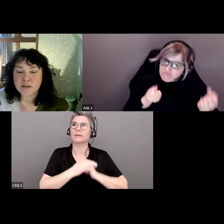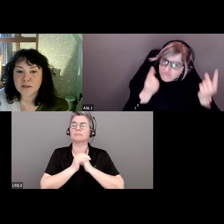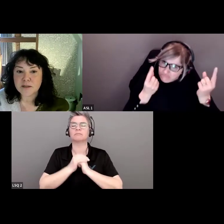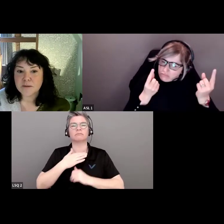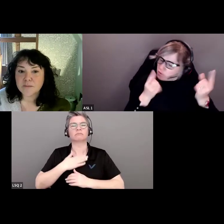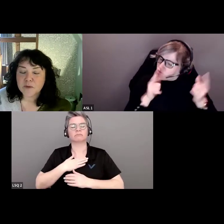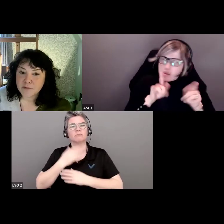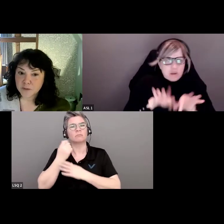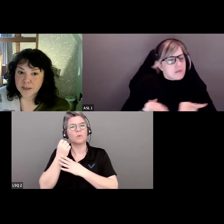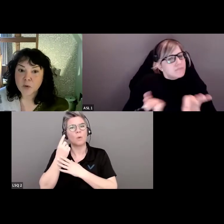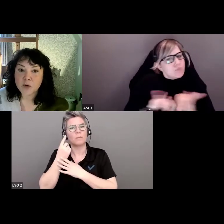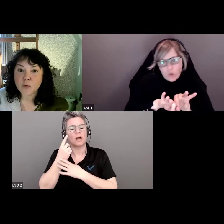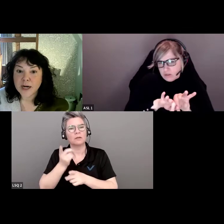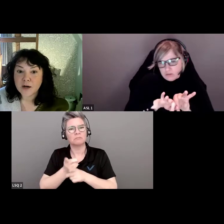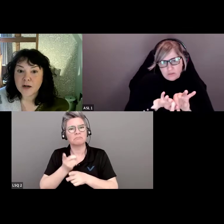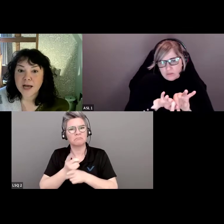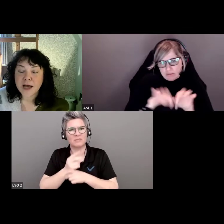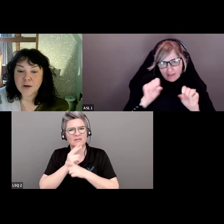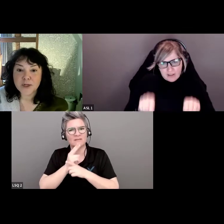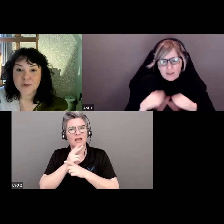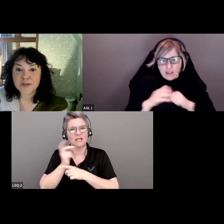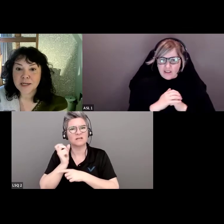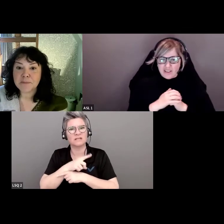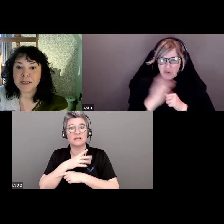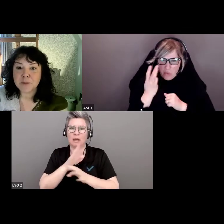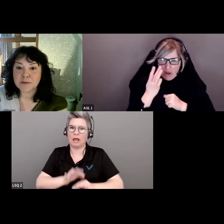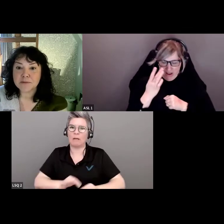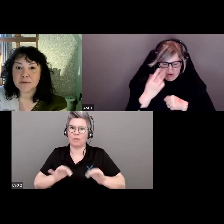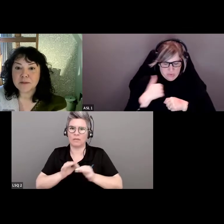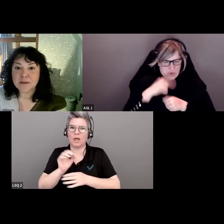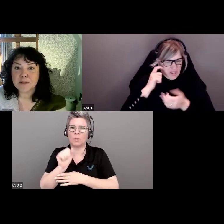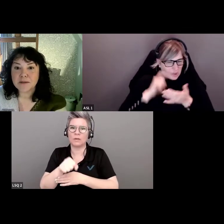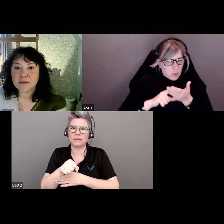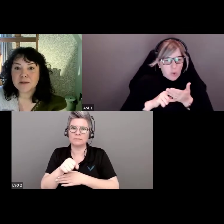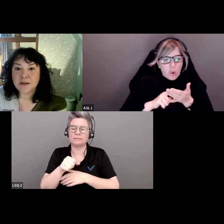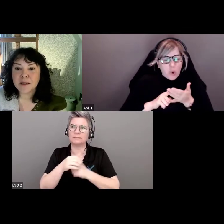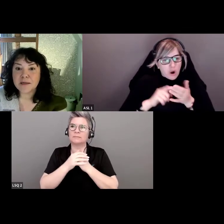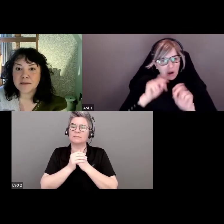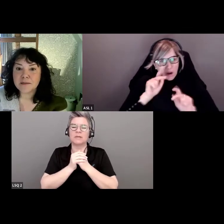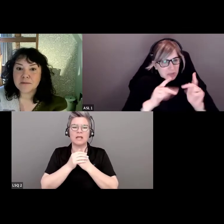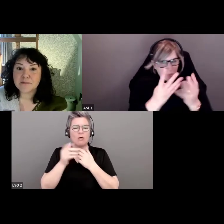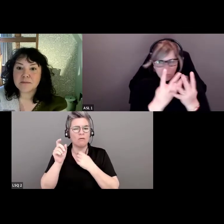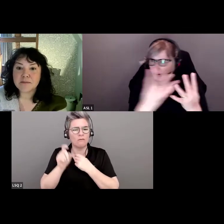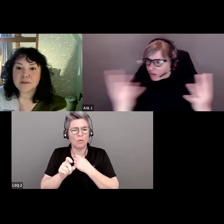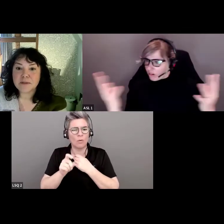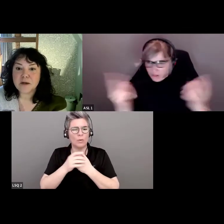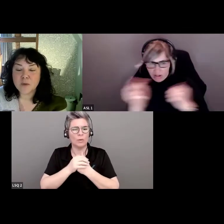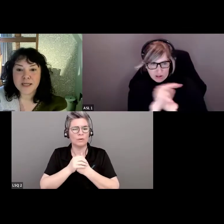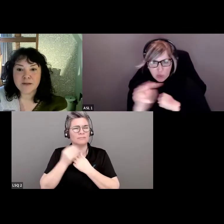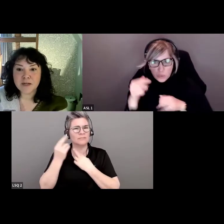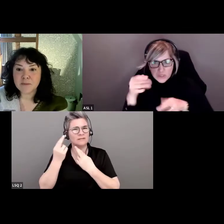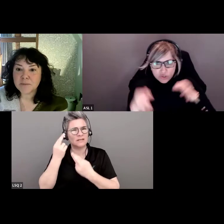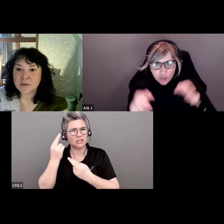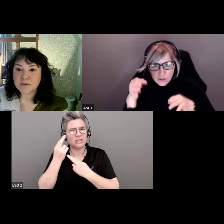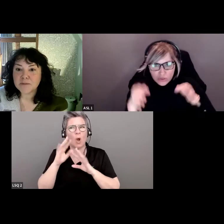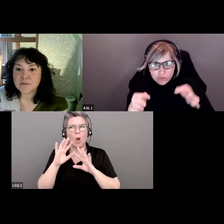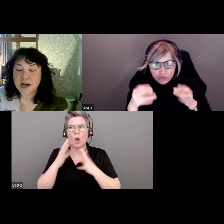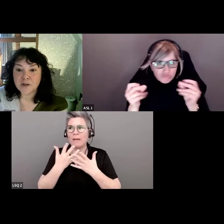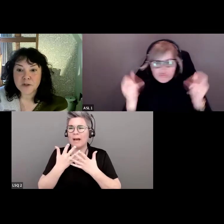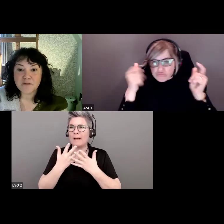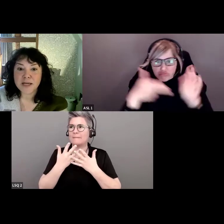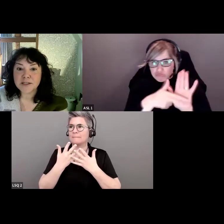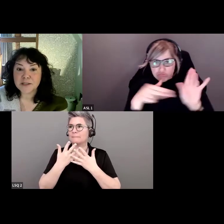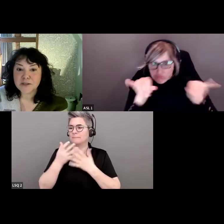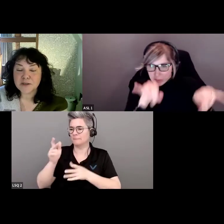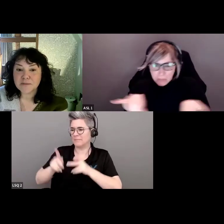comprends tout à fait. C'est difficile, mais important. Il faut réfléchir à la façon dont nous